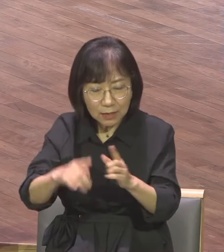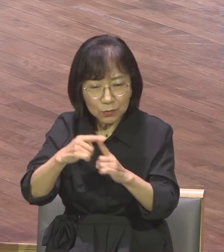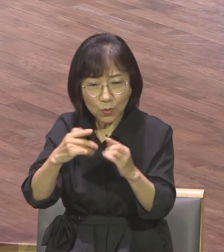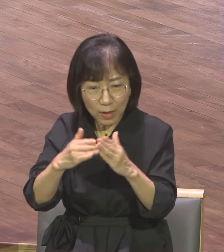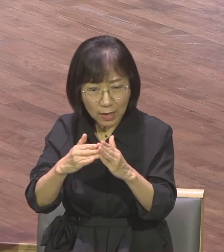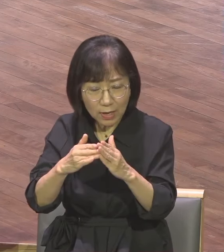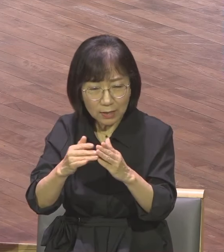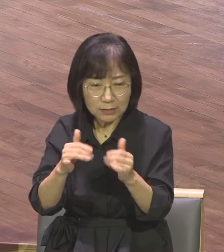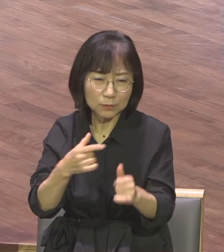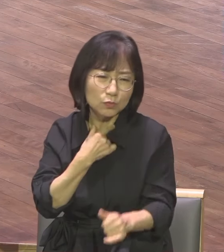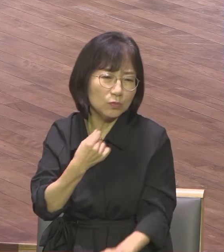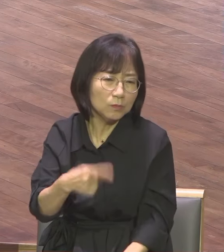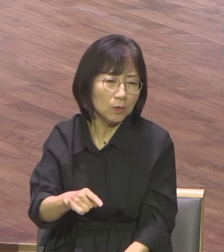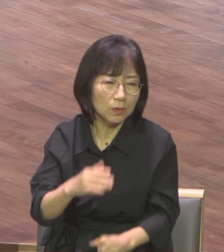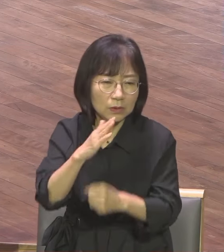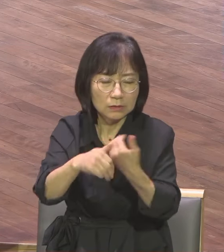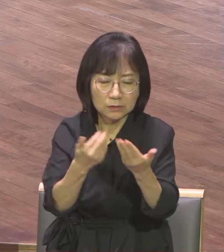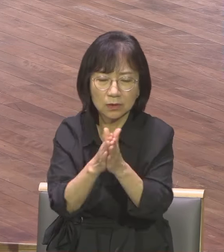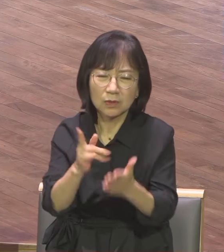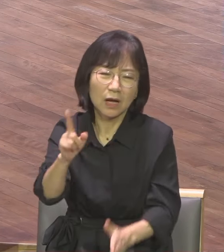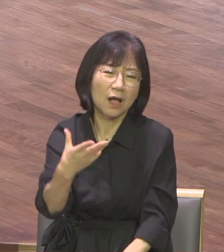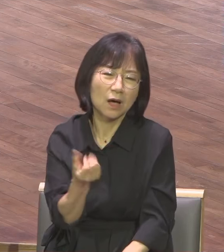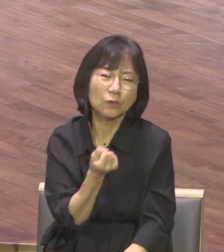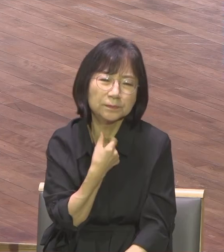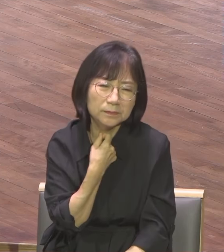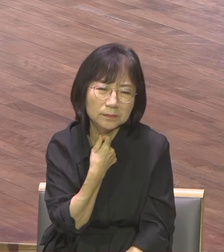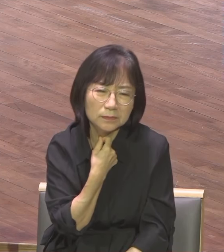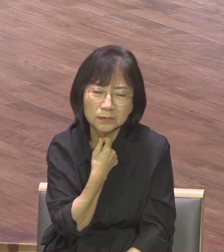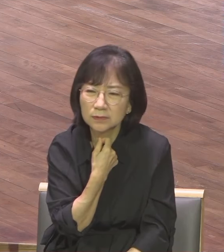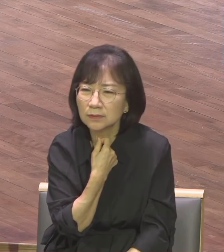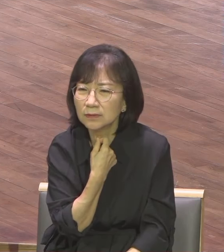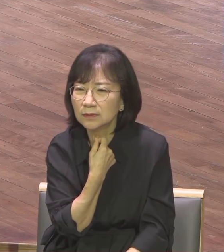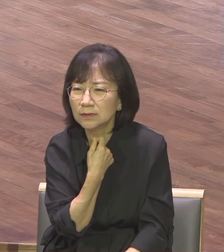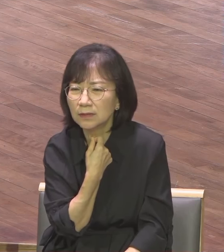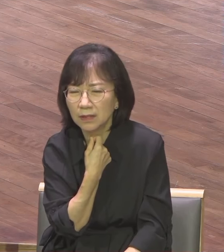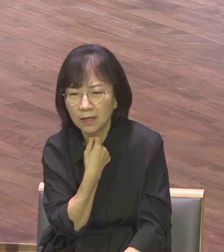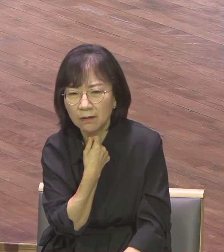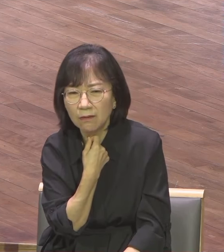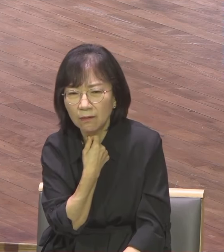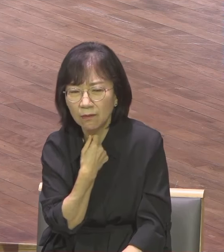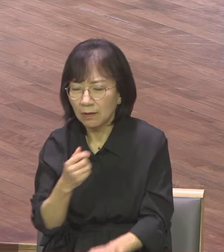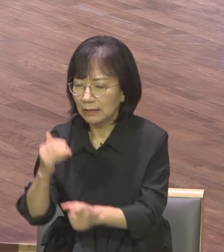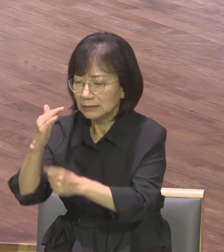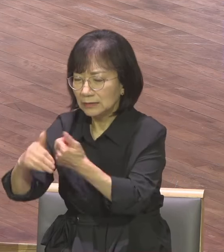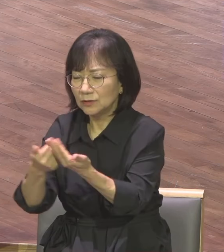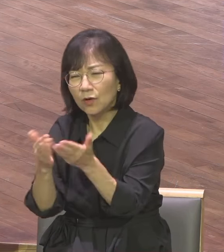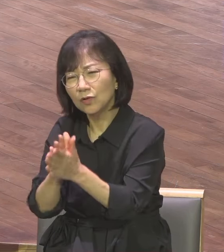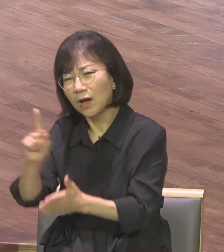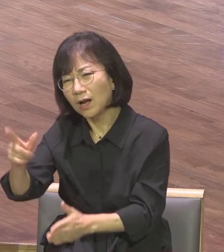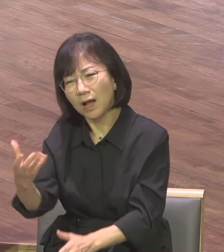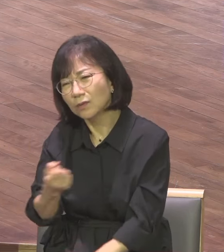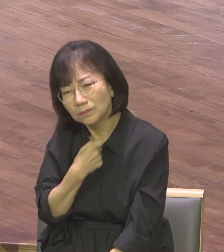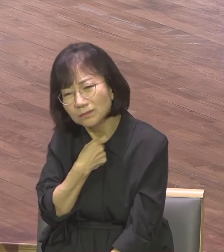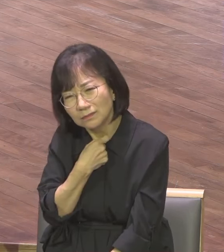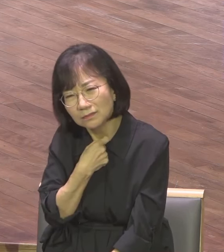지금도 지하 감옥에 있는 지하에서 신앙생활하는 저 북한의 많은 사람들의 소원이 뭐냐